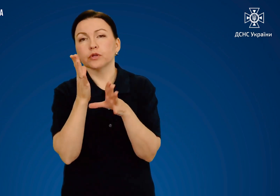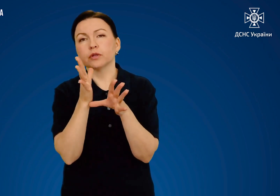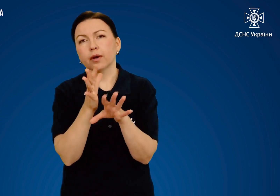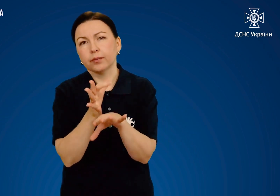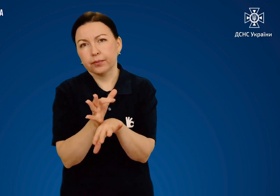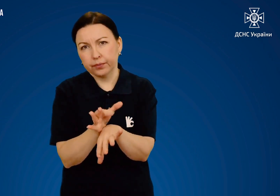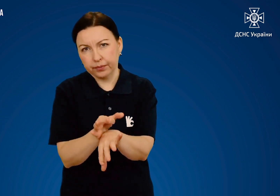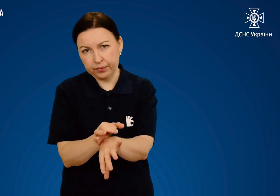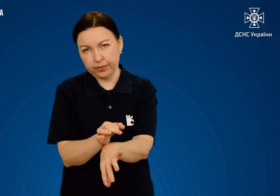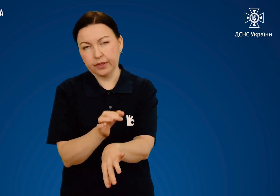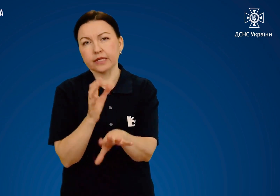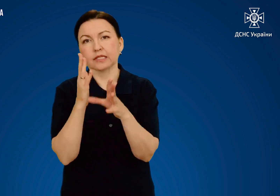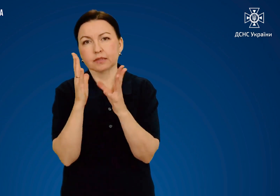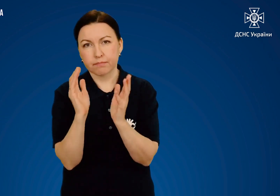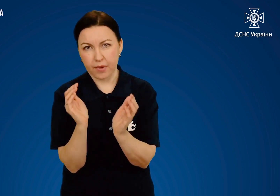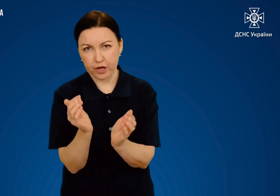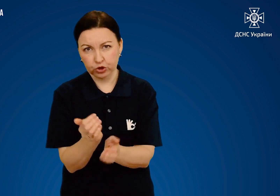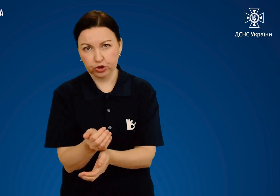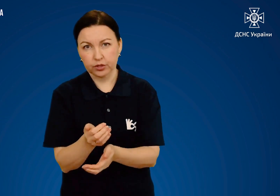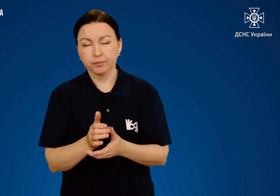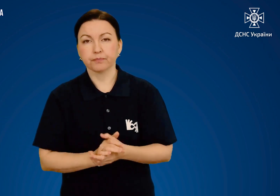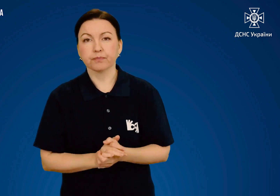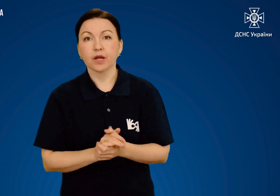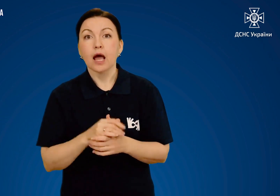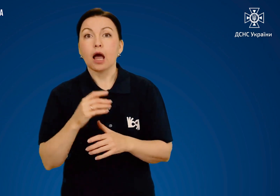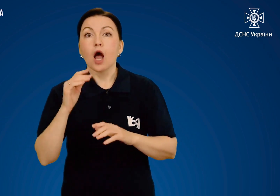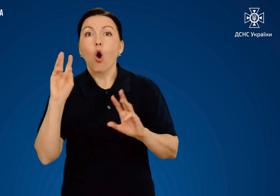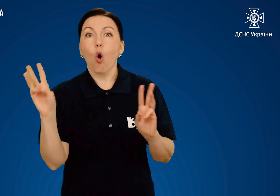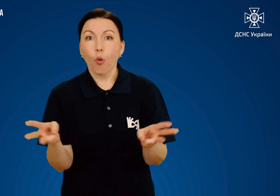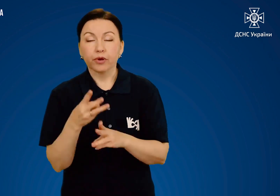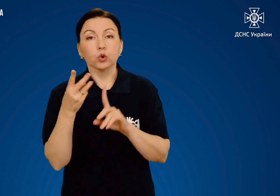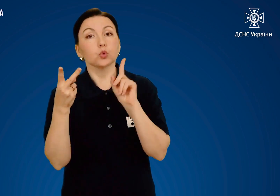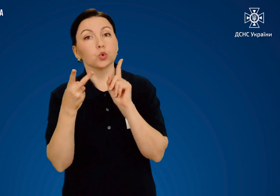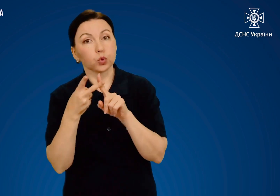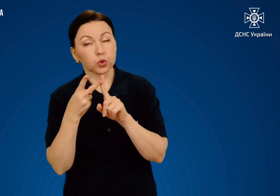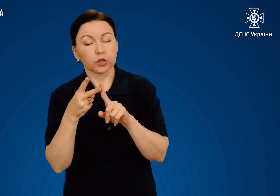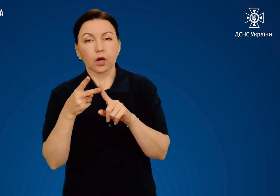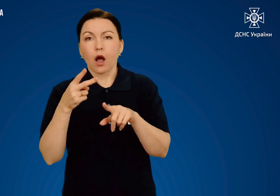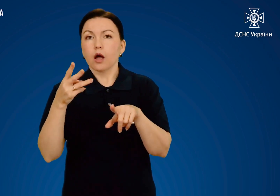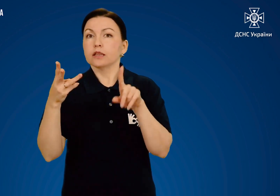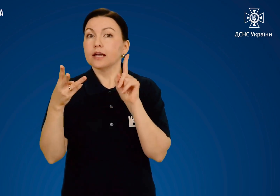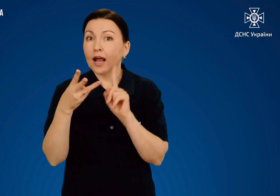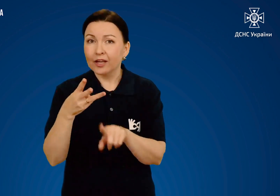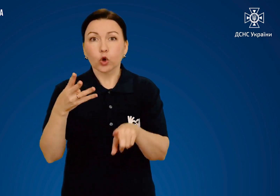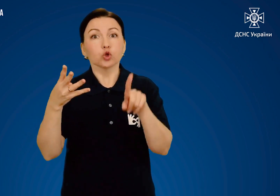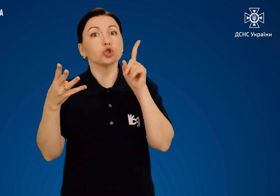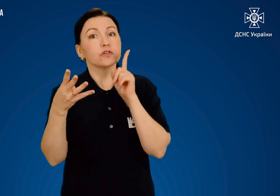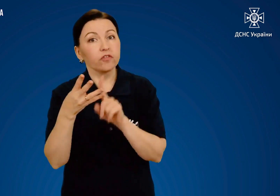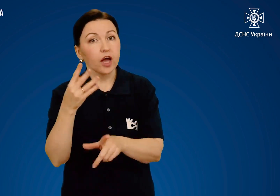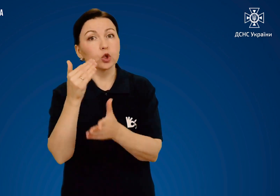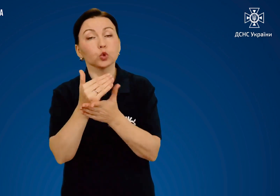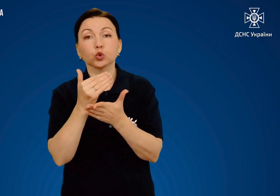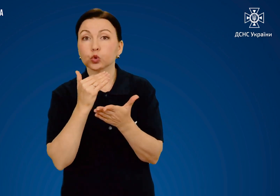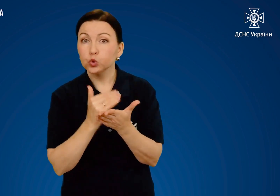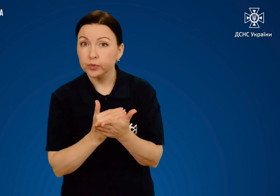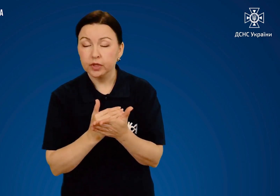почервоніння зменшиться. При опіках другого, а тим паче третього-четвертого